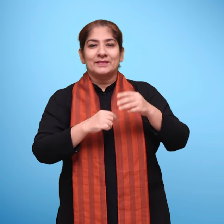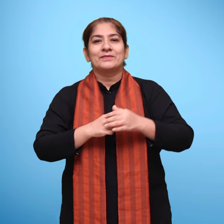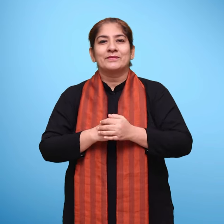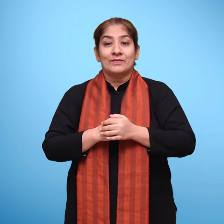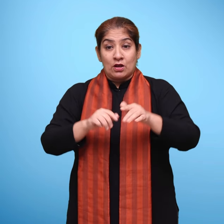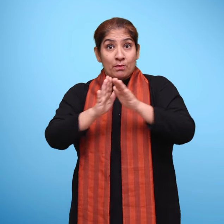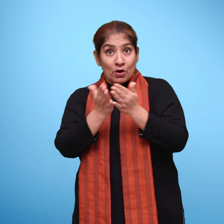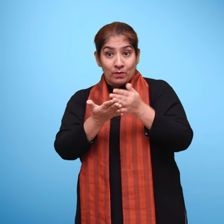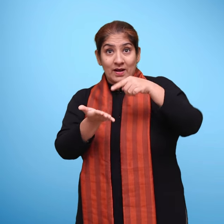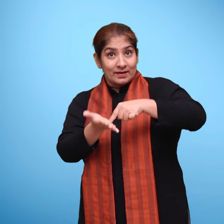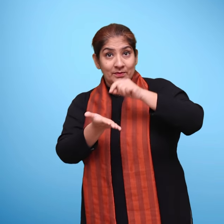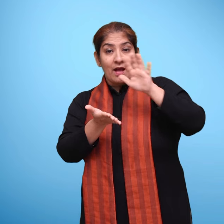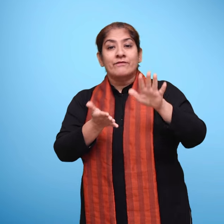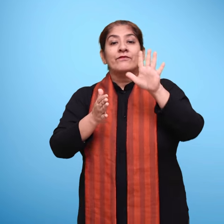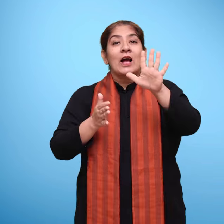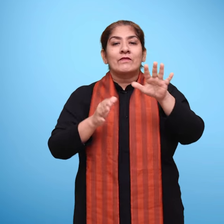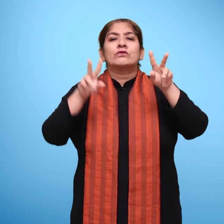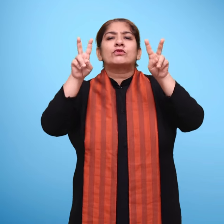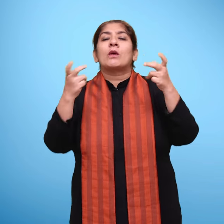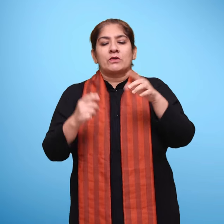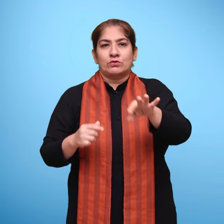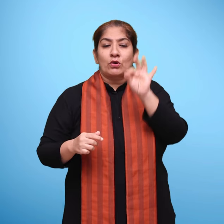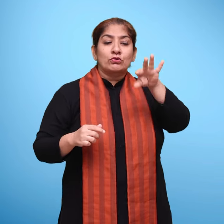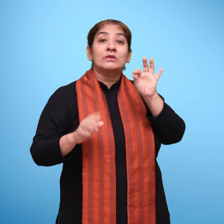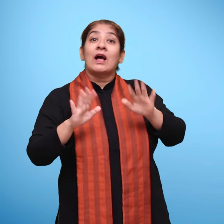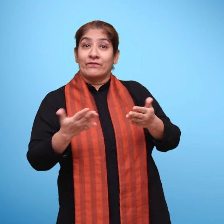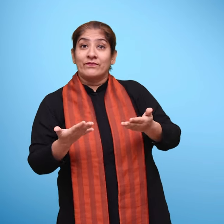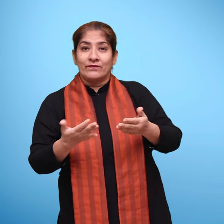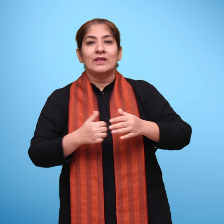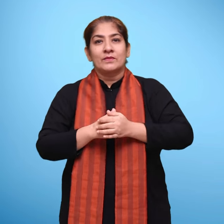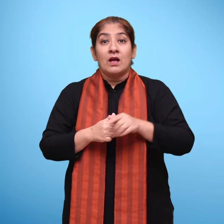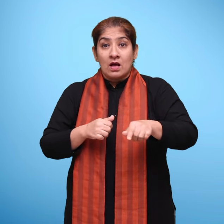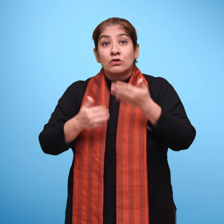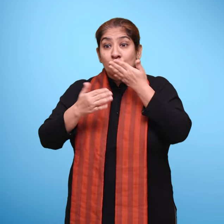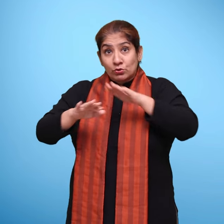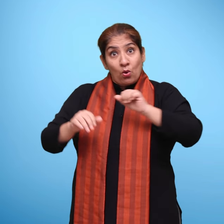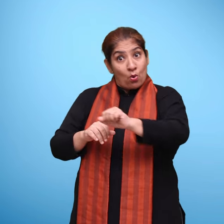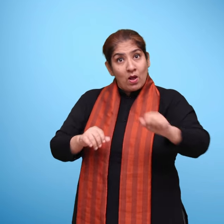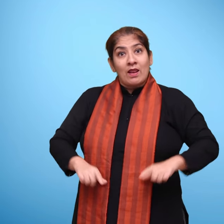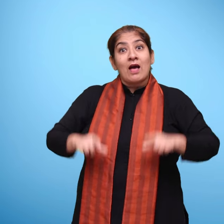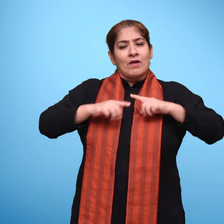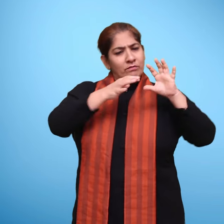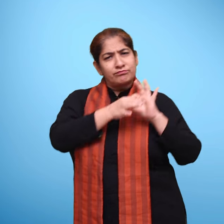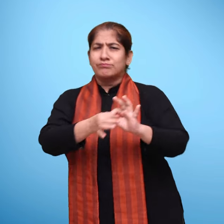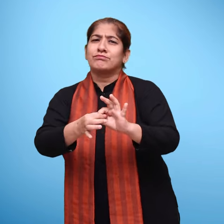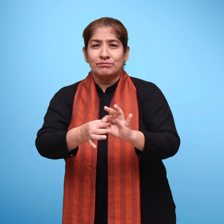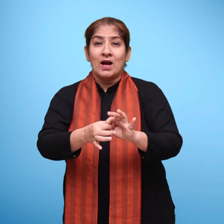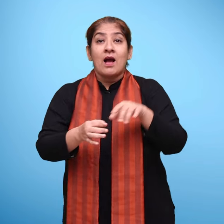तीसरा, इस पुस्तक में पाँच ऐसे संदर्भों को चुना गया है जो बच्चों के जीवन से जुड़े हैं